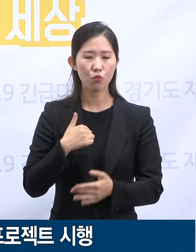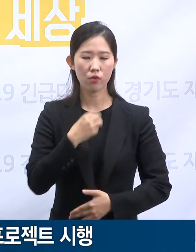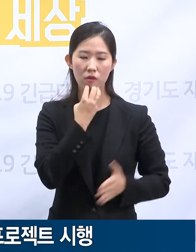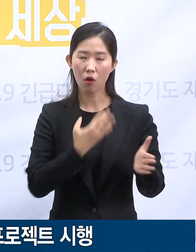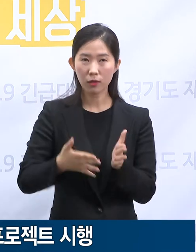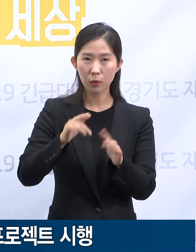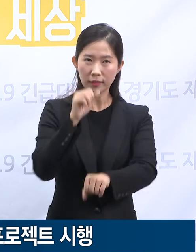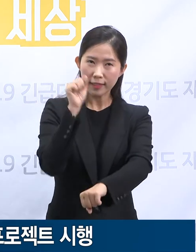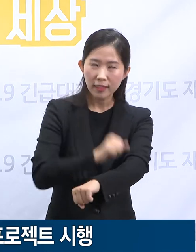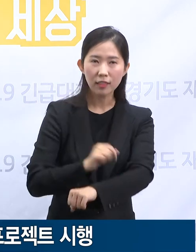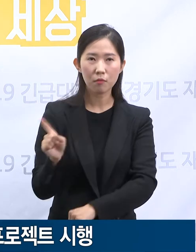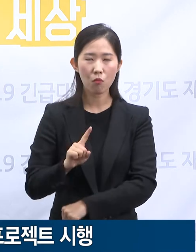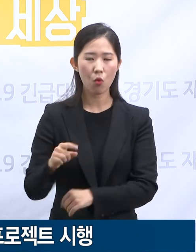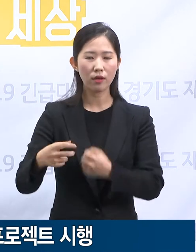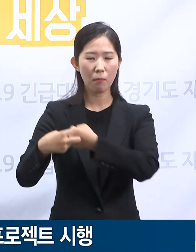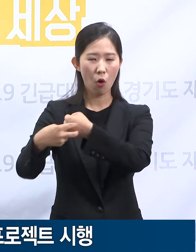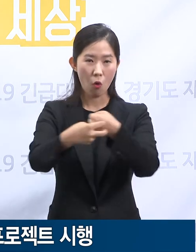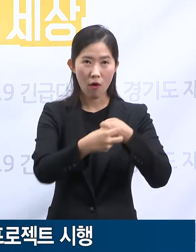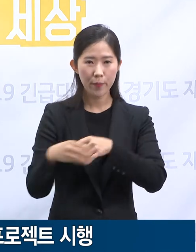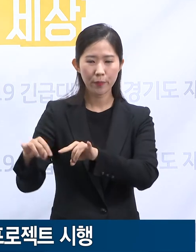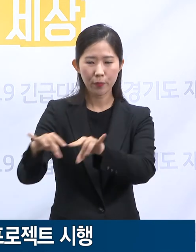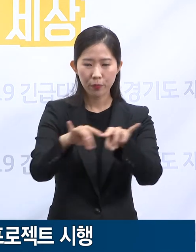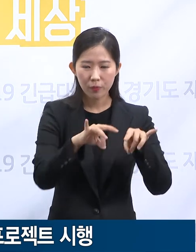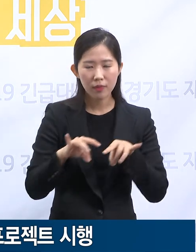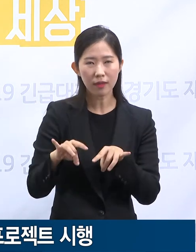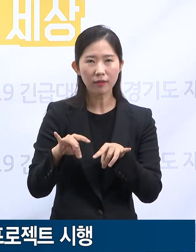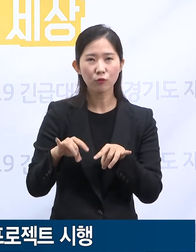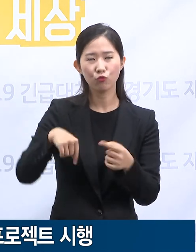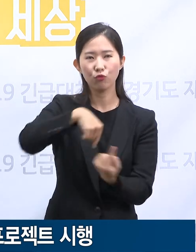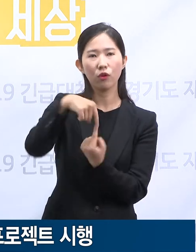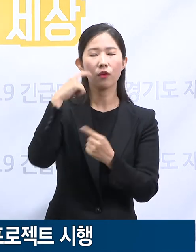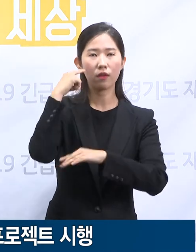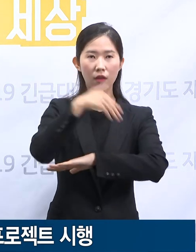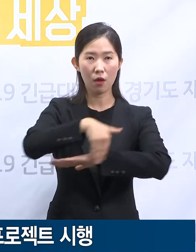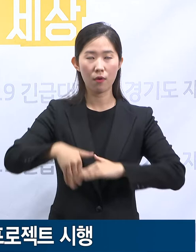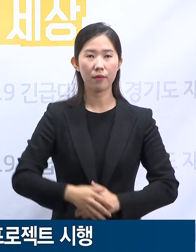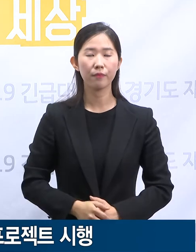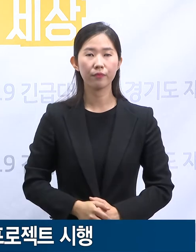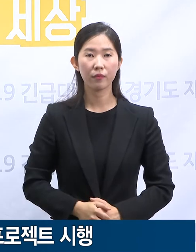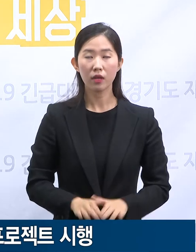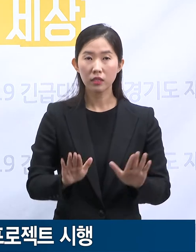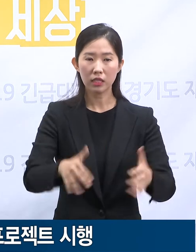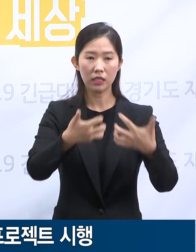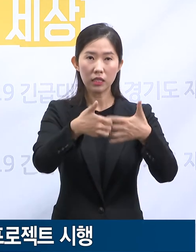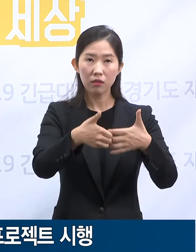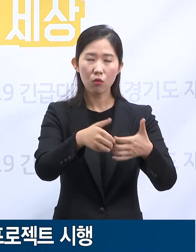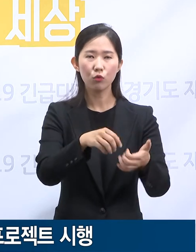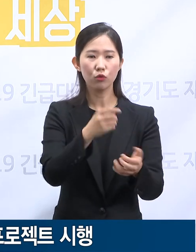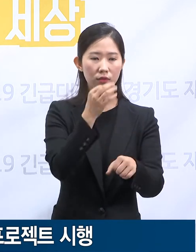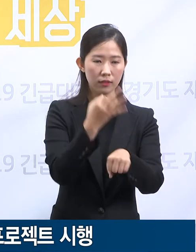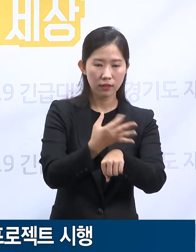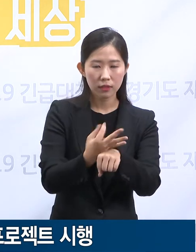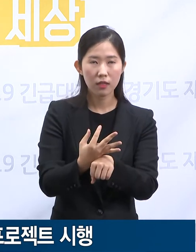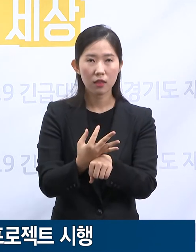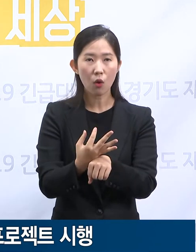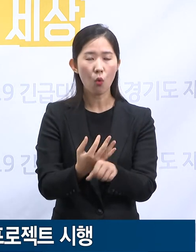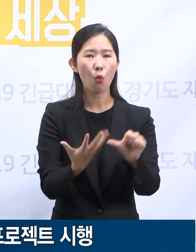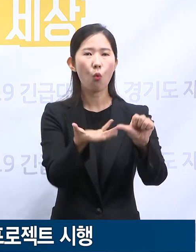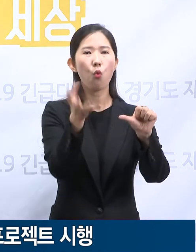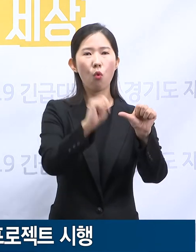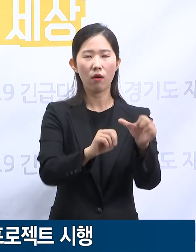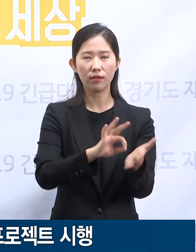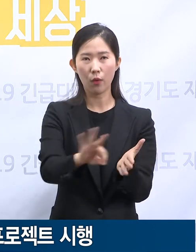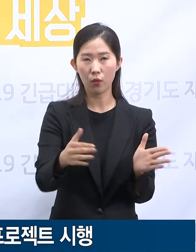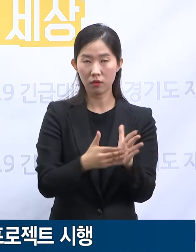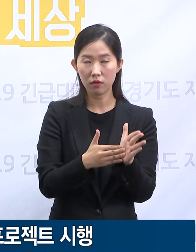계획입니다. 도는 시설개선공사와 의료장비 구입에 약 5억 원 정도의 예산을 사용하였습니다. 인력